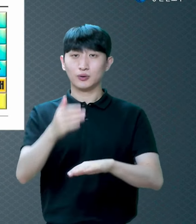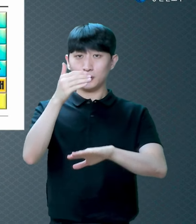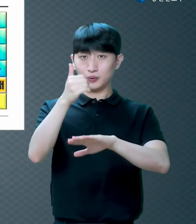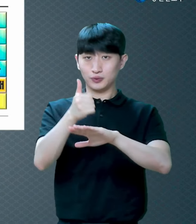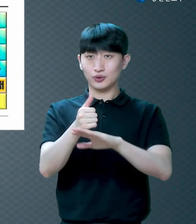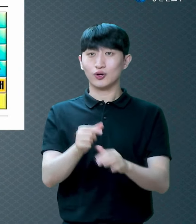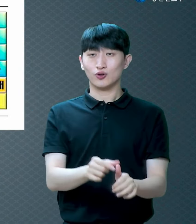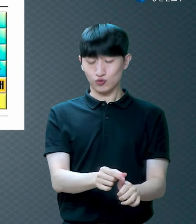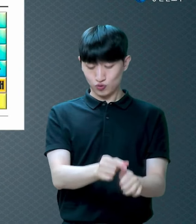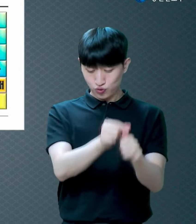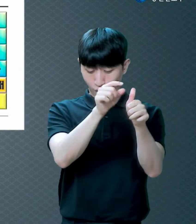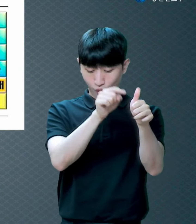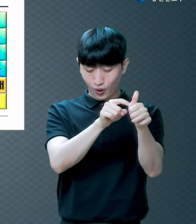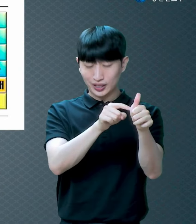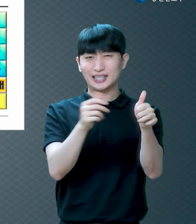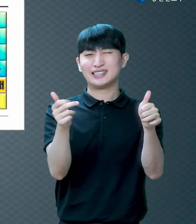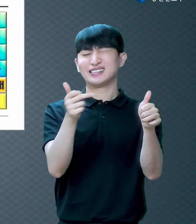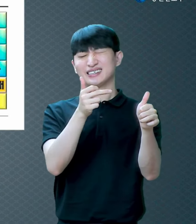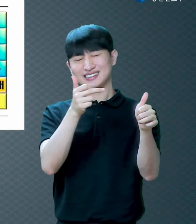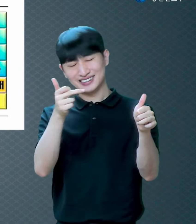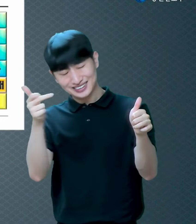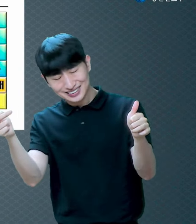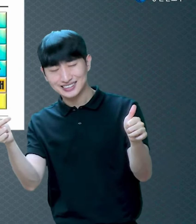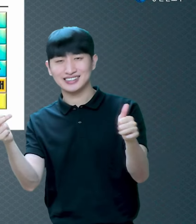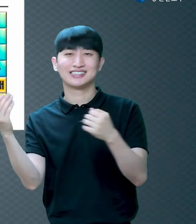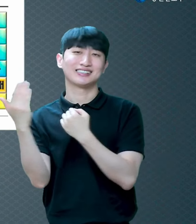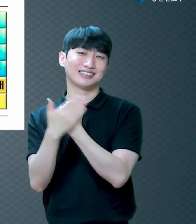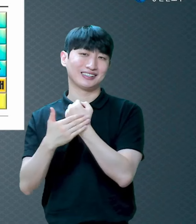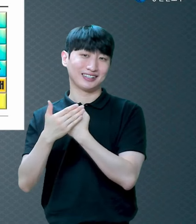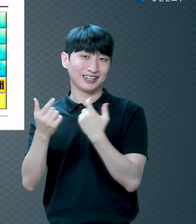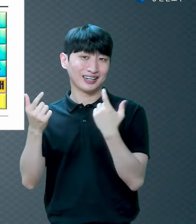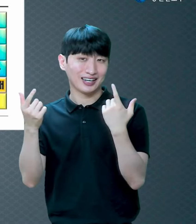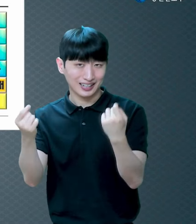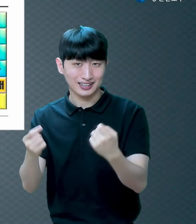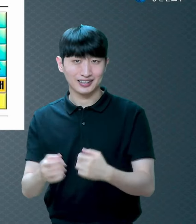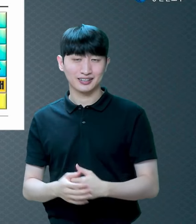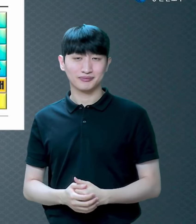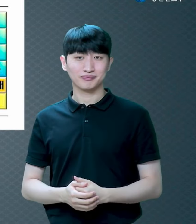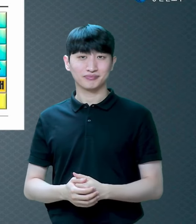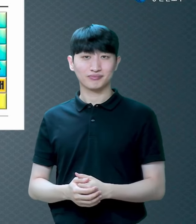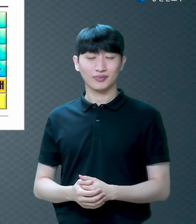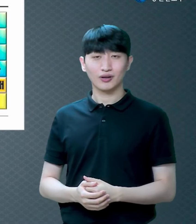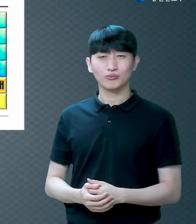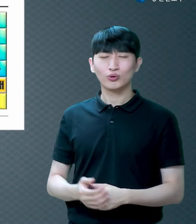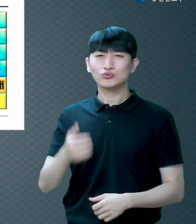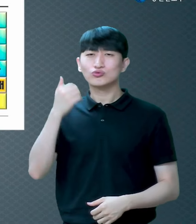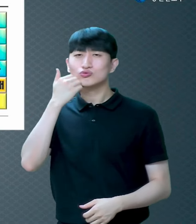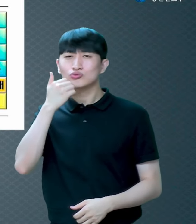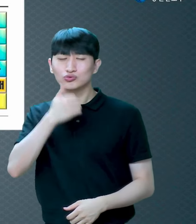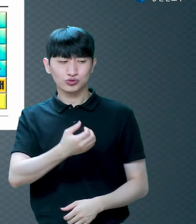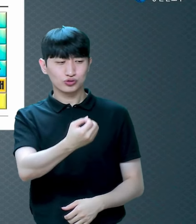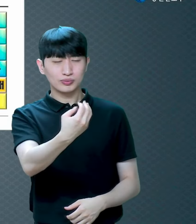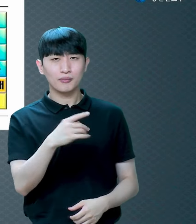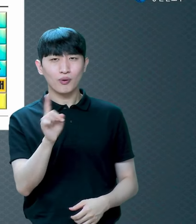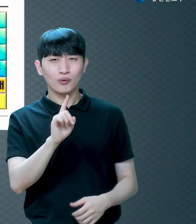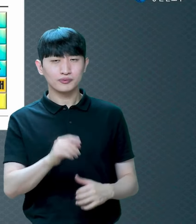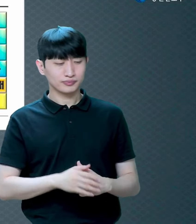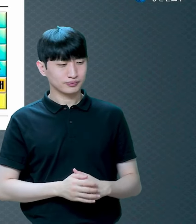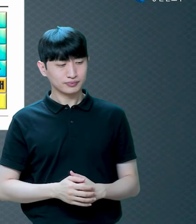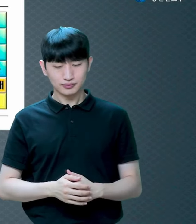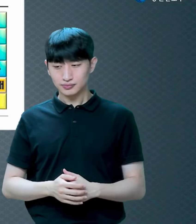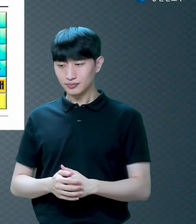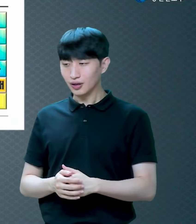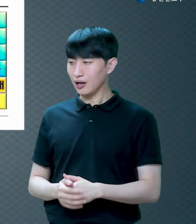어떤 분들은 야 쟤들은 예수님이 죄 용서해준 거 믿기만 천당간데 비웃는 사람도 있어요